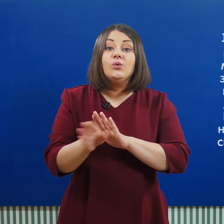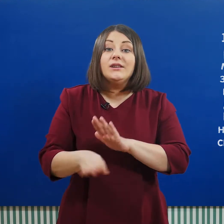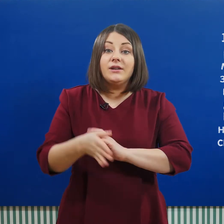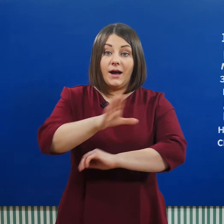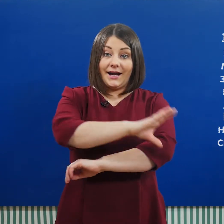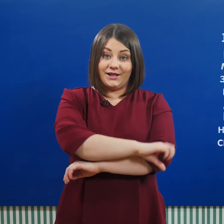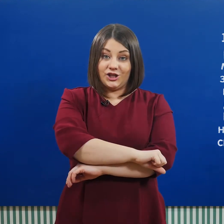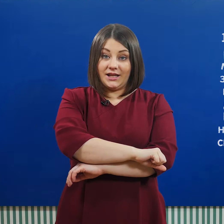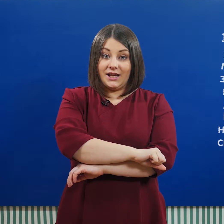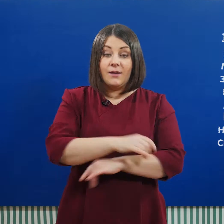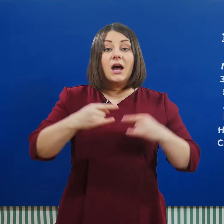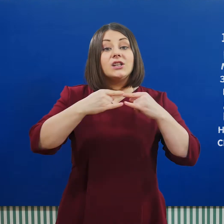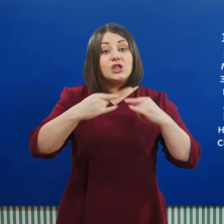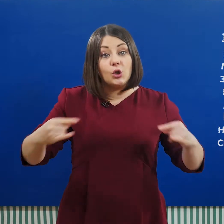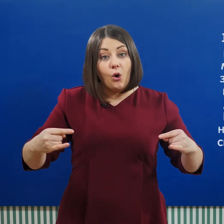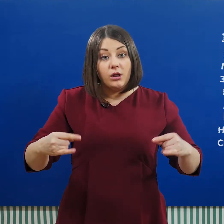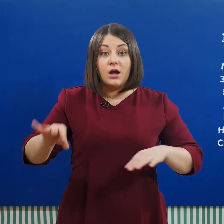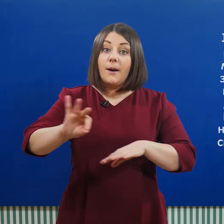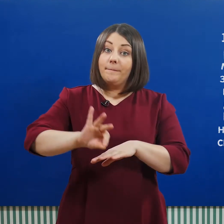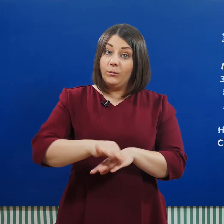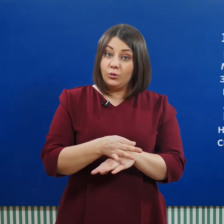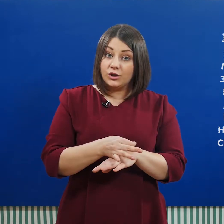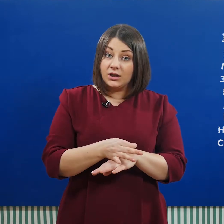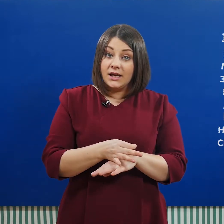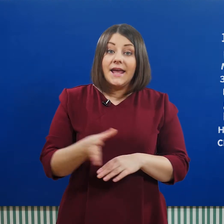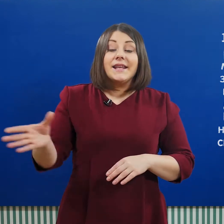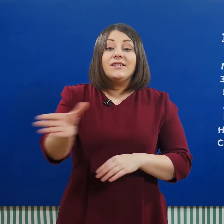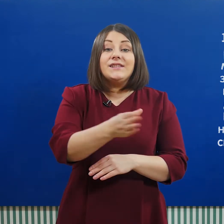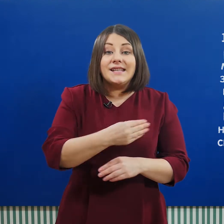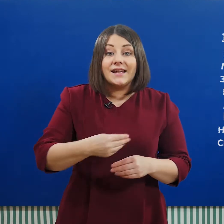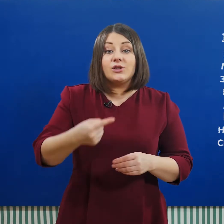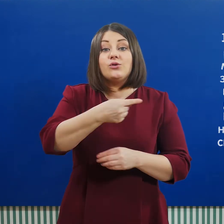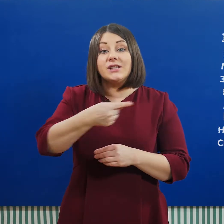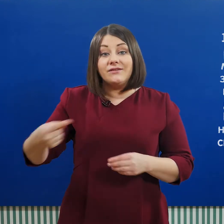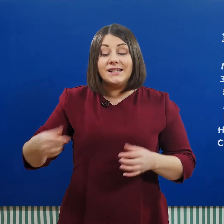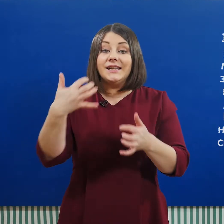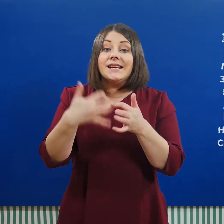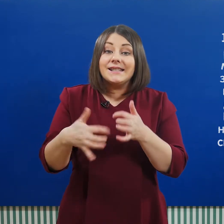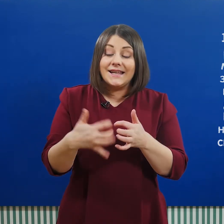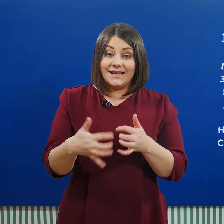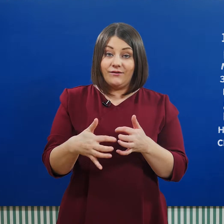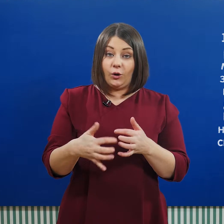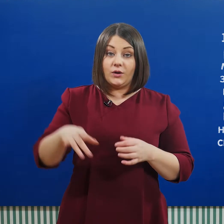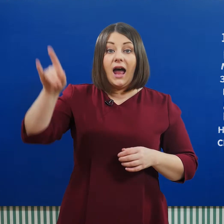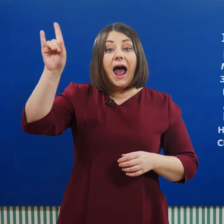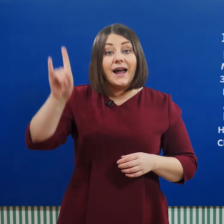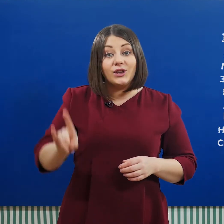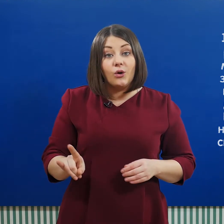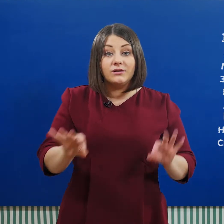нулевым окончанием «стол», «муж» и все существительные среднего рода «окно»,